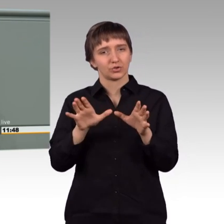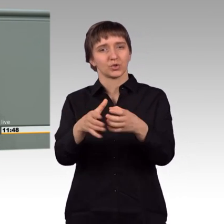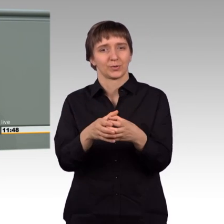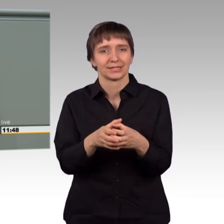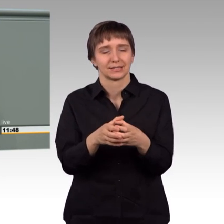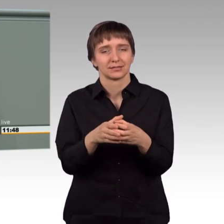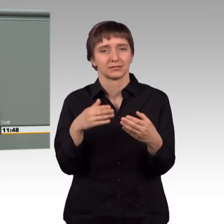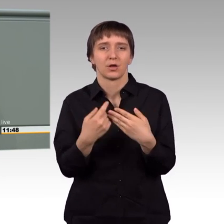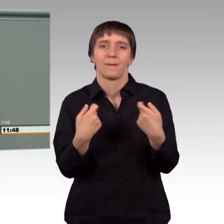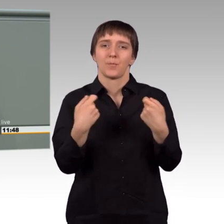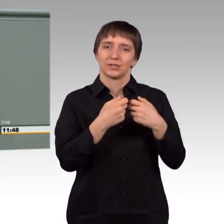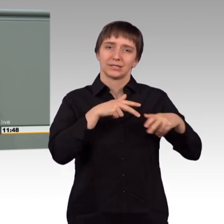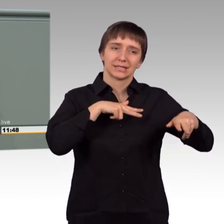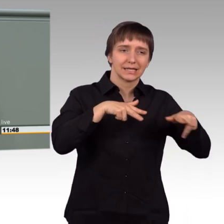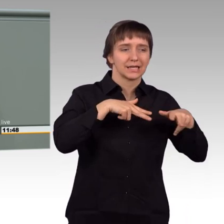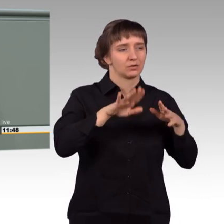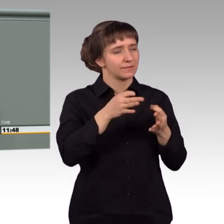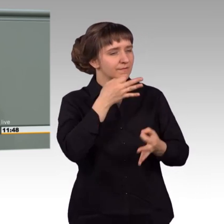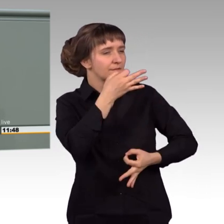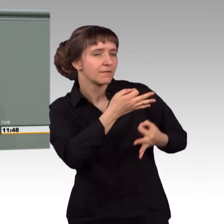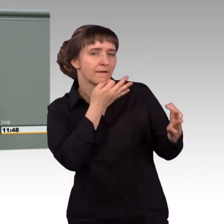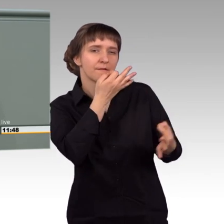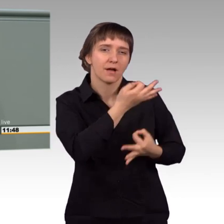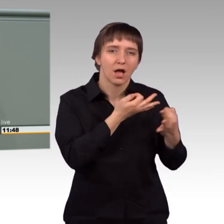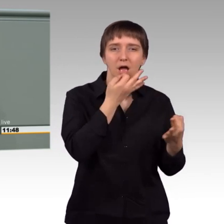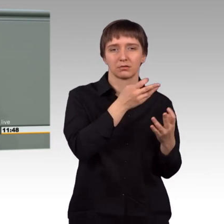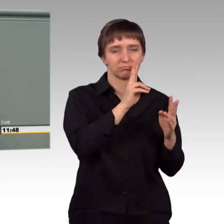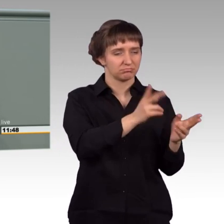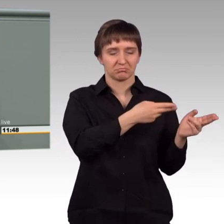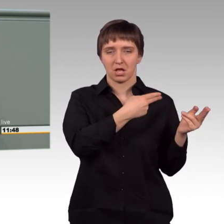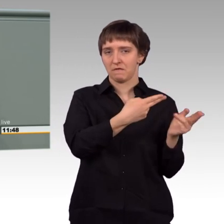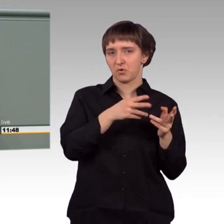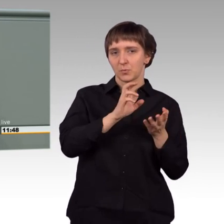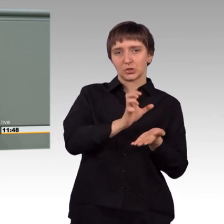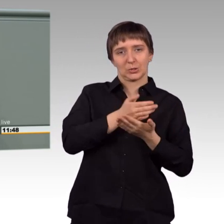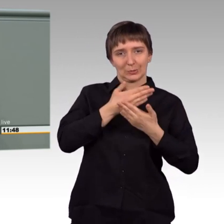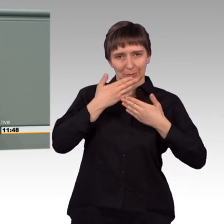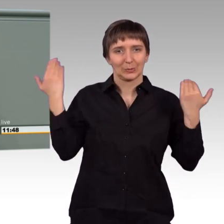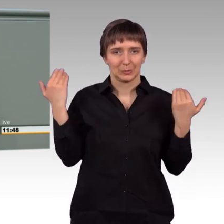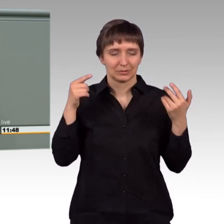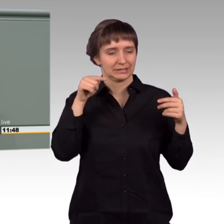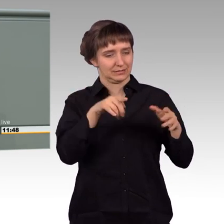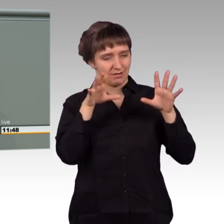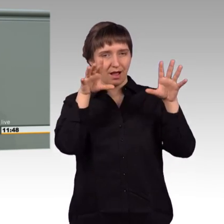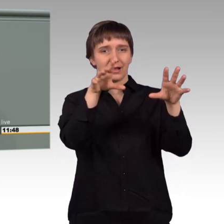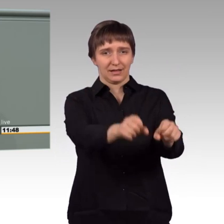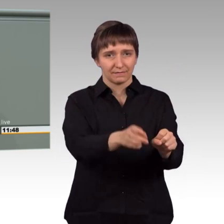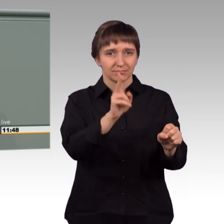harte Nachfragen nicht positioniert und diesen Angriff als das bezeichnet, was er ist.